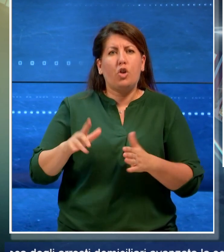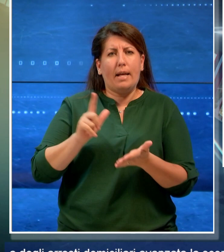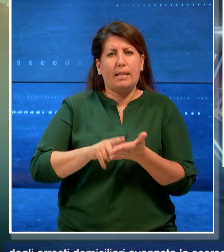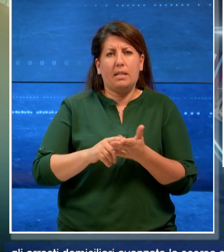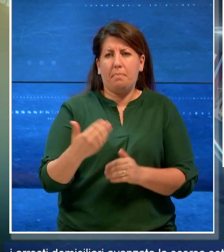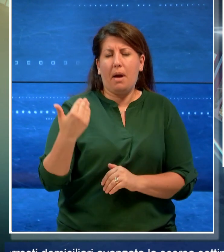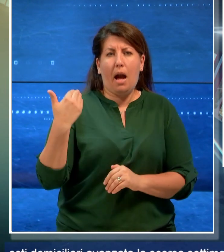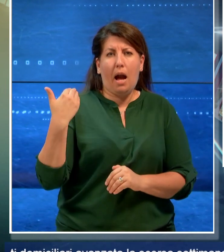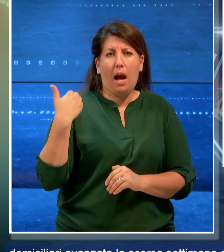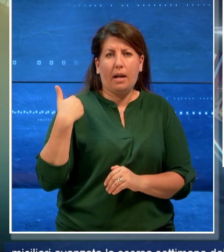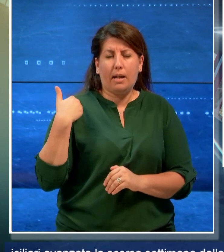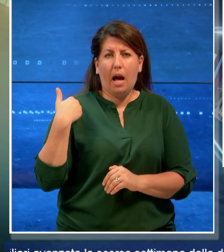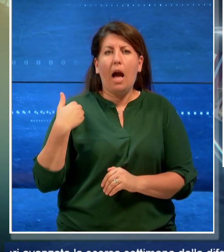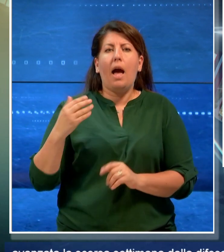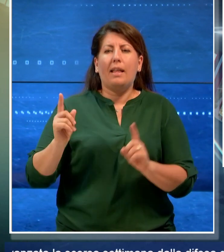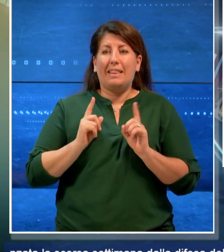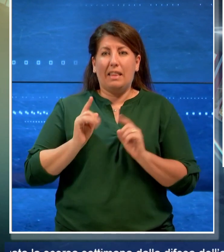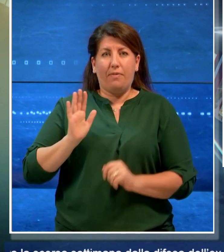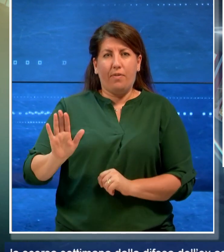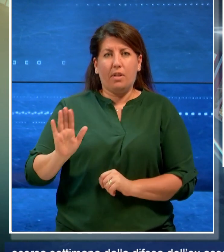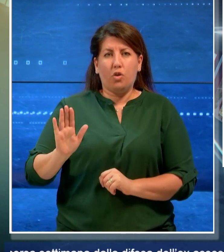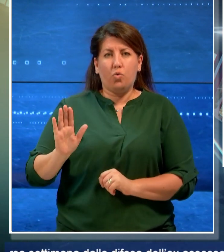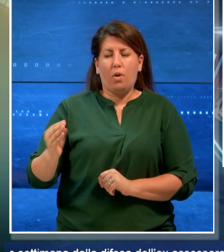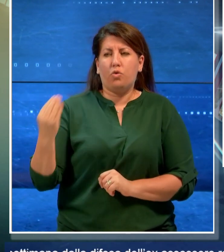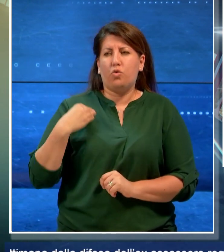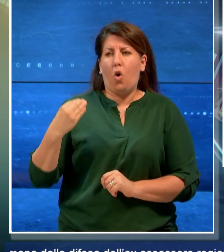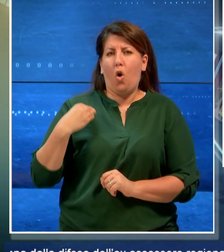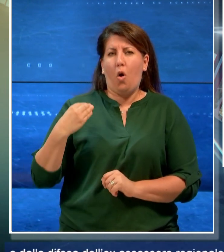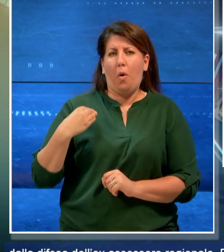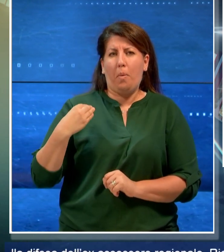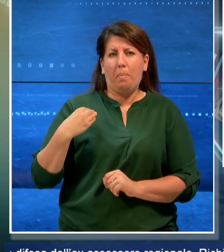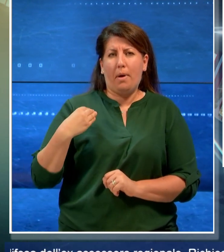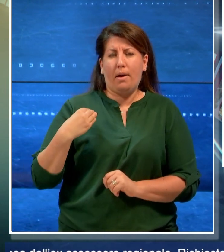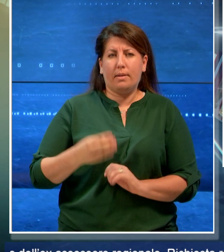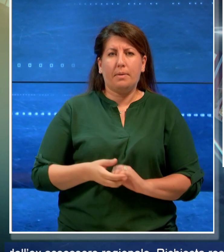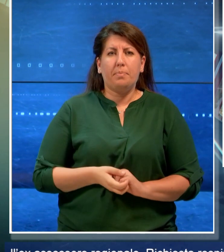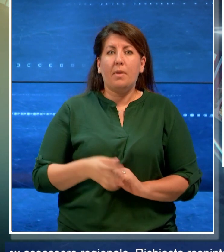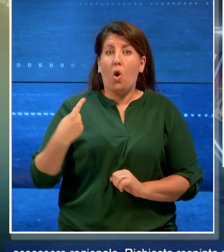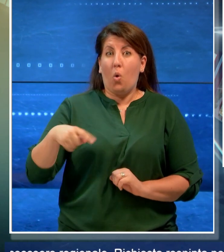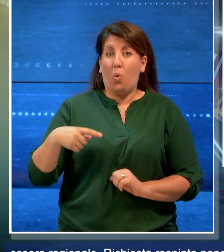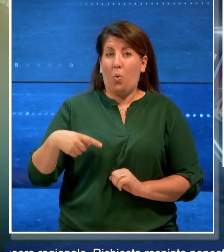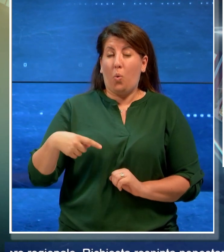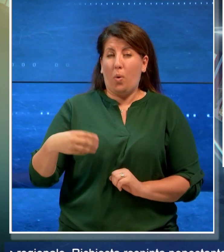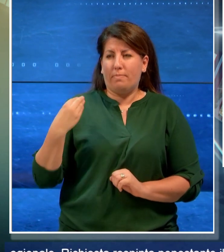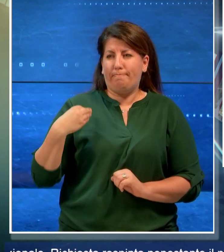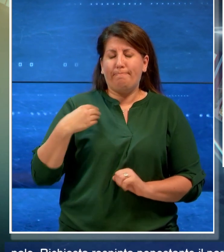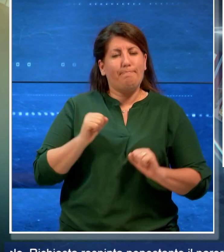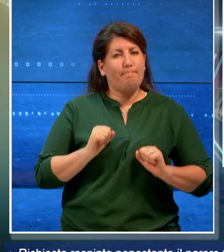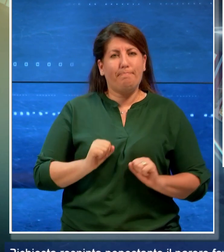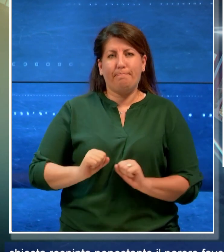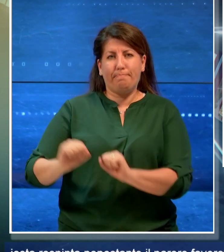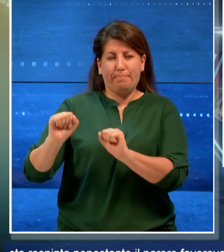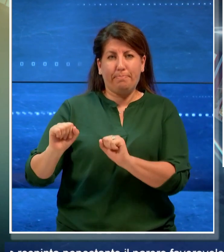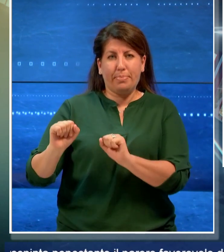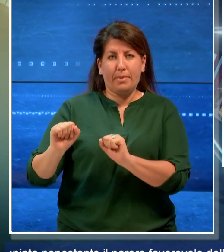settimana dalla difesa dell'ex assessore regionale. Richiesta respinta nonostante il